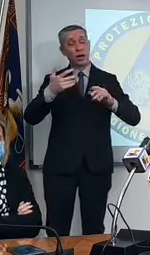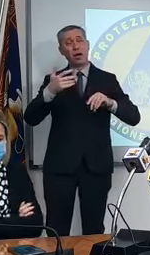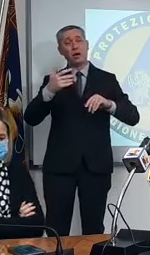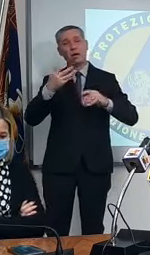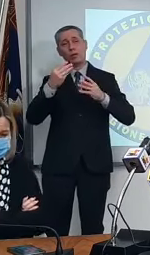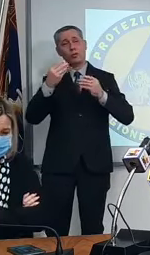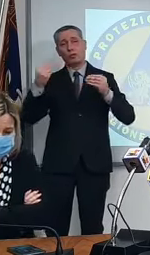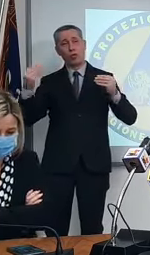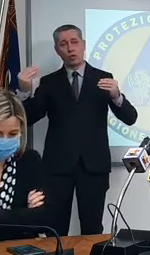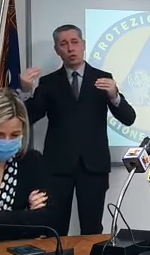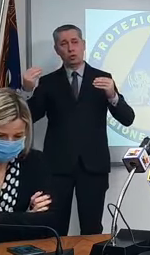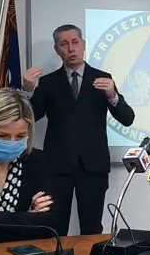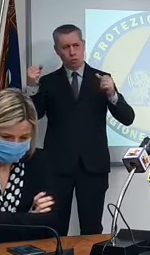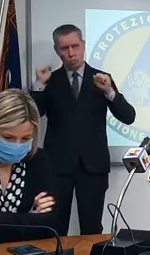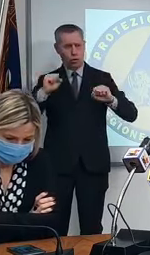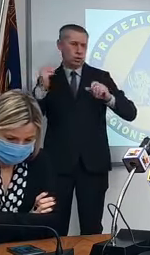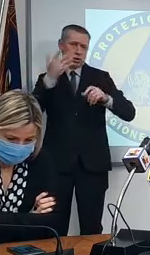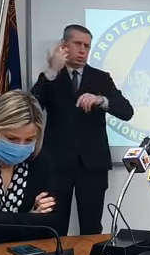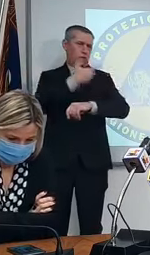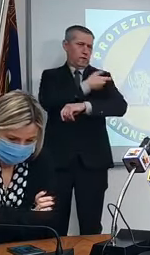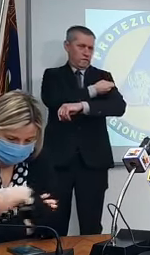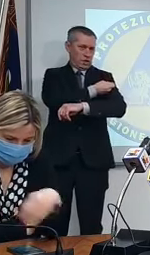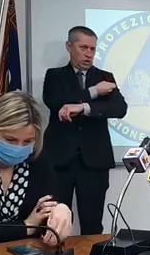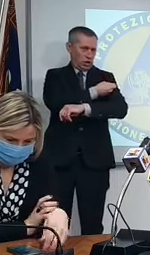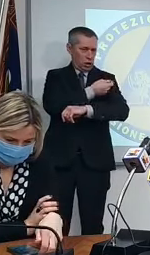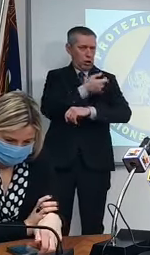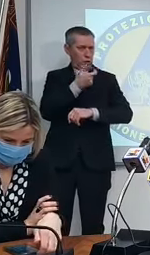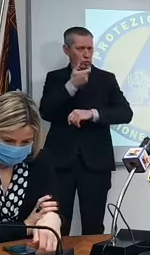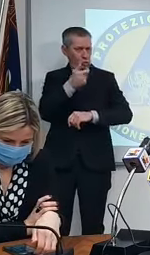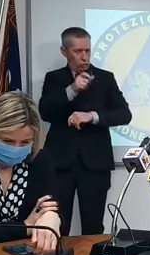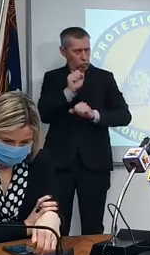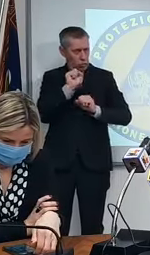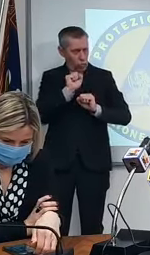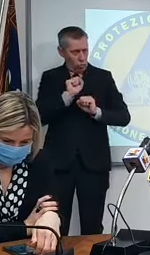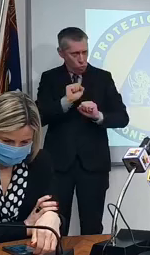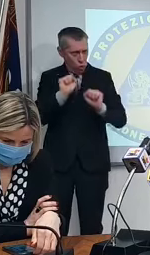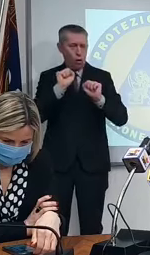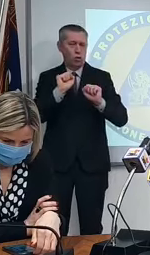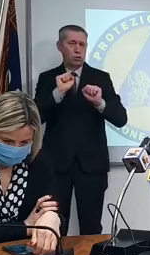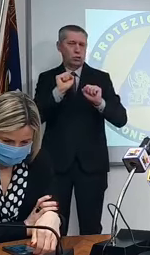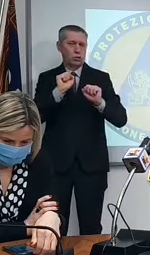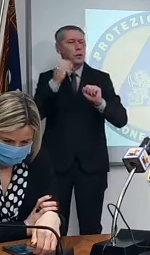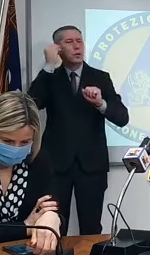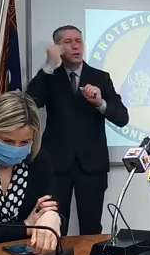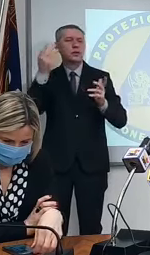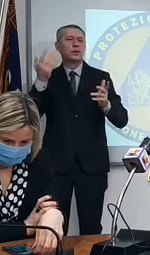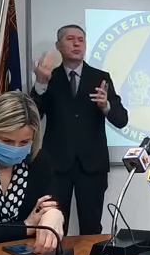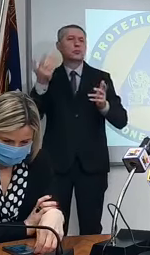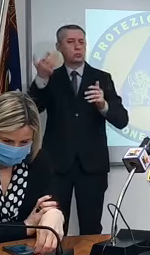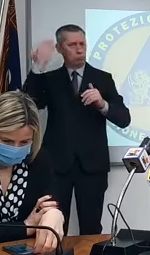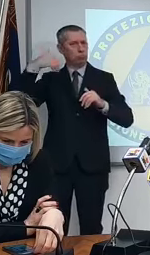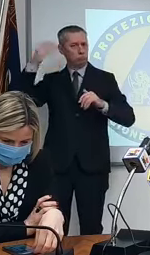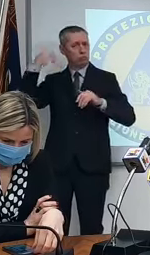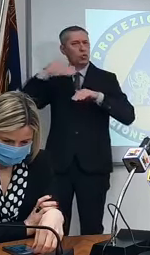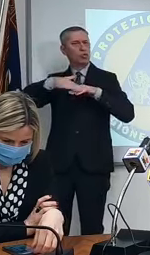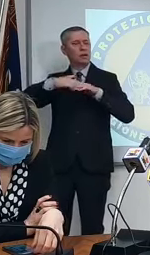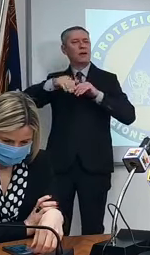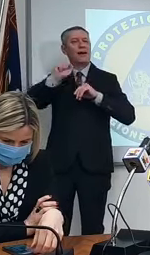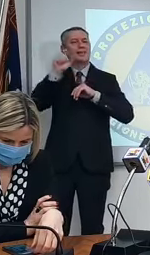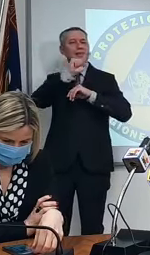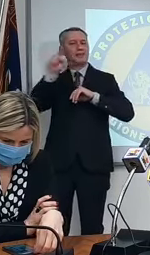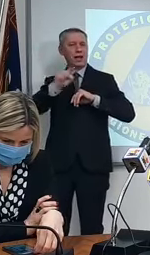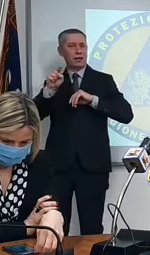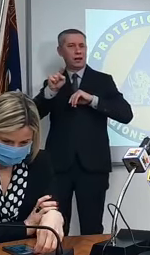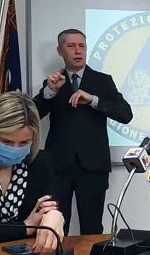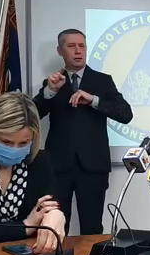potevamo vaccinare perché avevamo la possibilità di vaccinare soprattutto pensate quando si utilizzava l'AstraZeneca